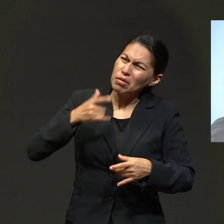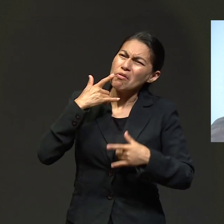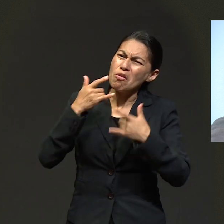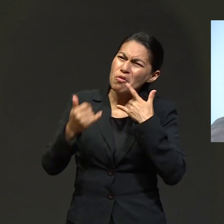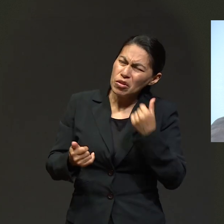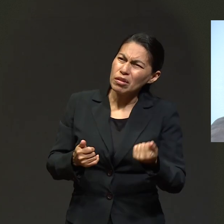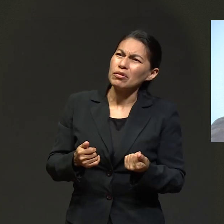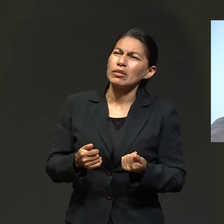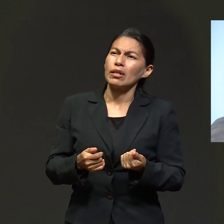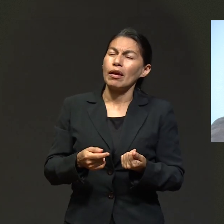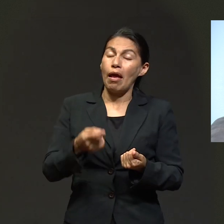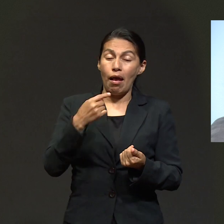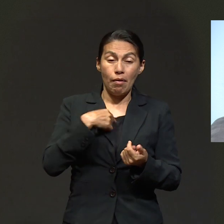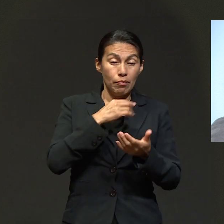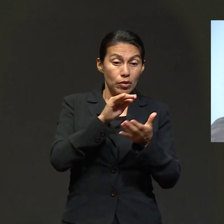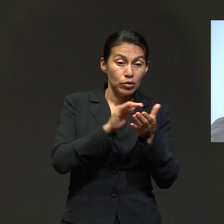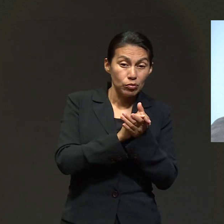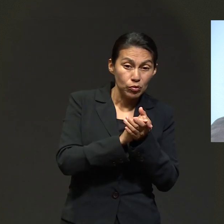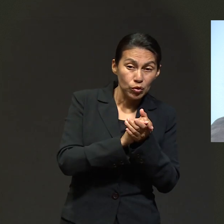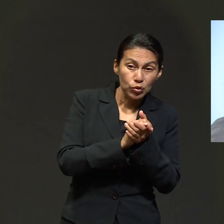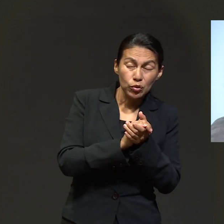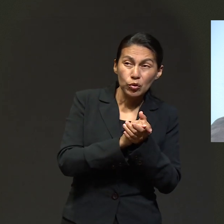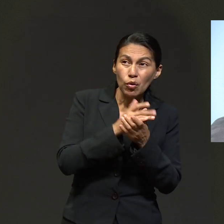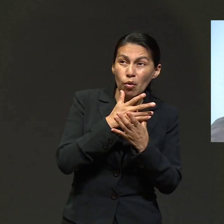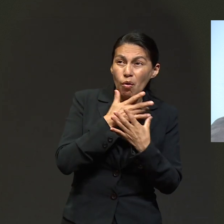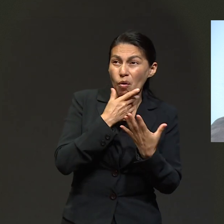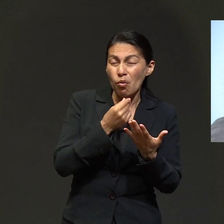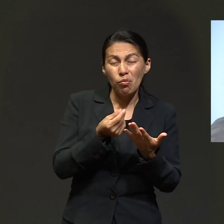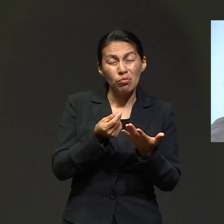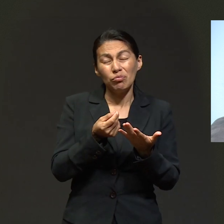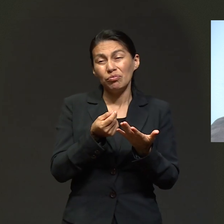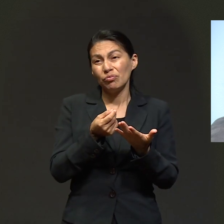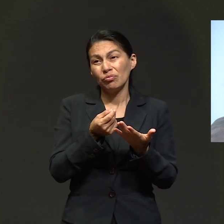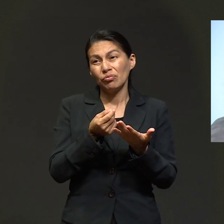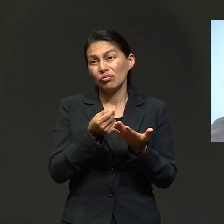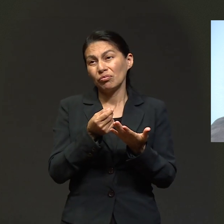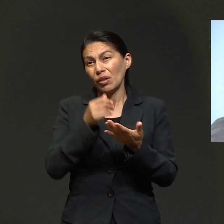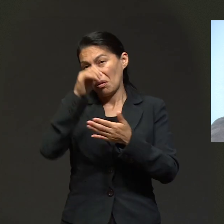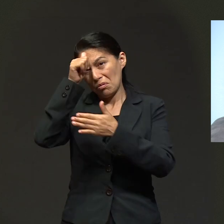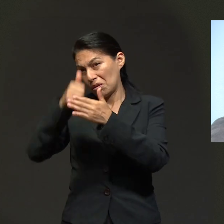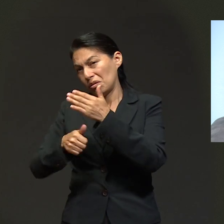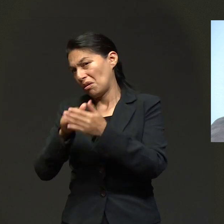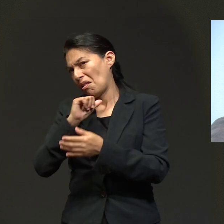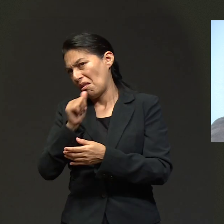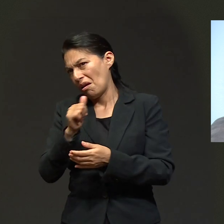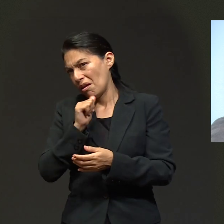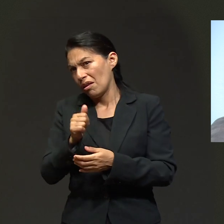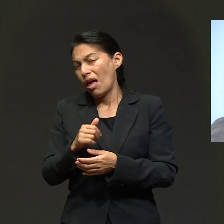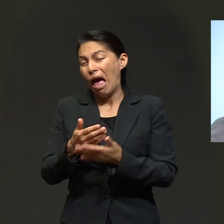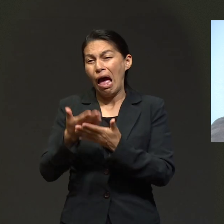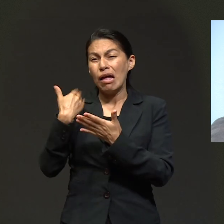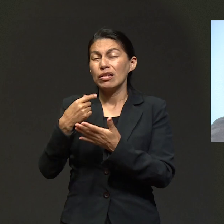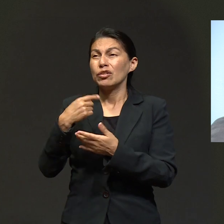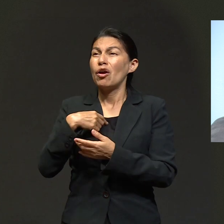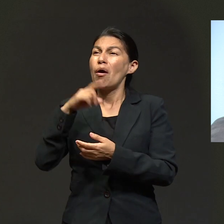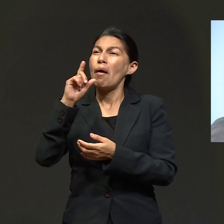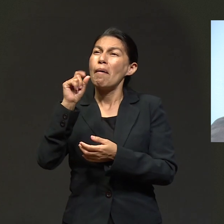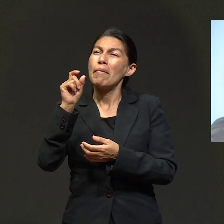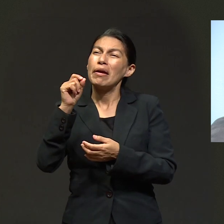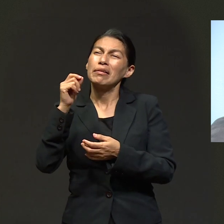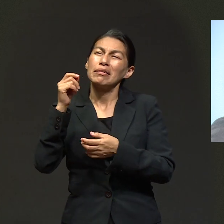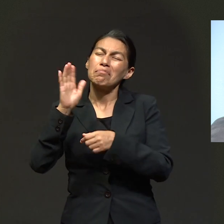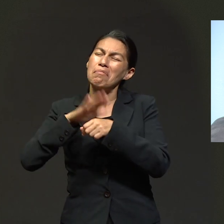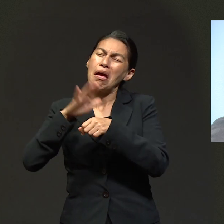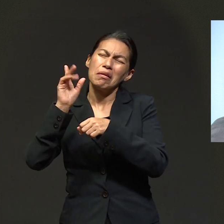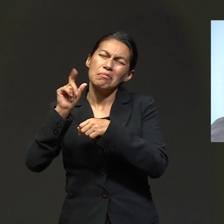yo he luchado tanto. Y por mi esposo, que en ese tiempo todavía no se había entregado a Dios. Yo llevaba